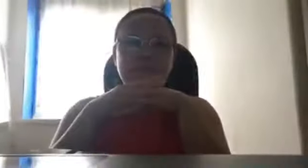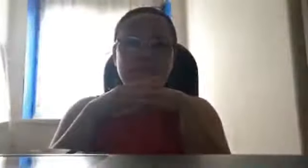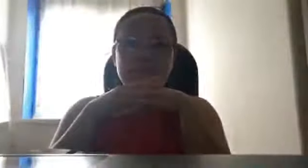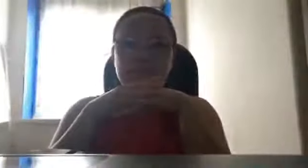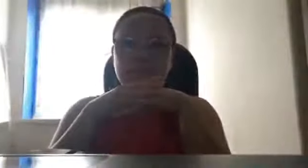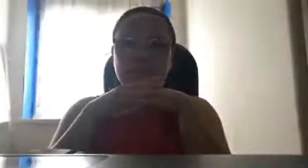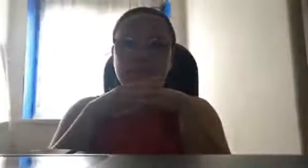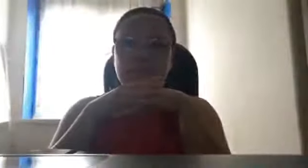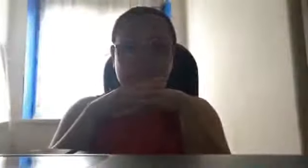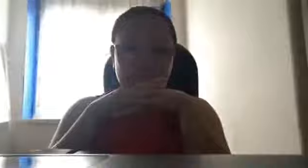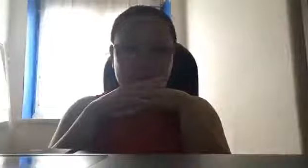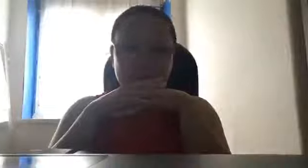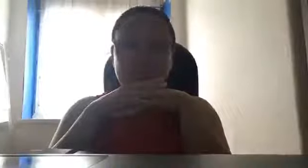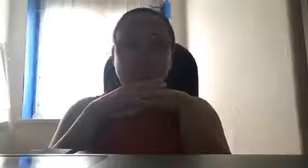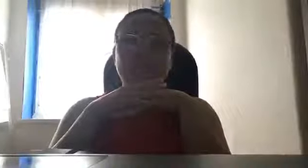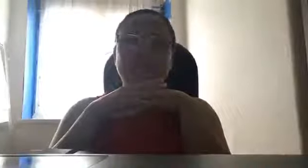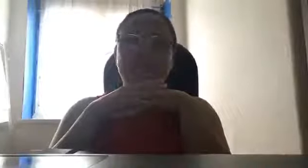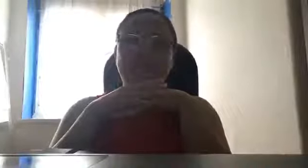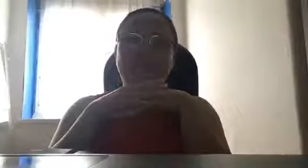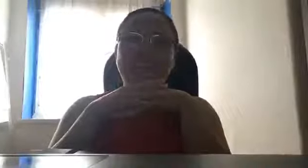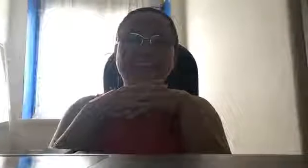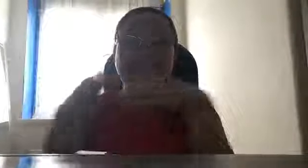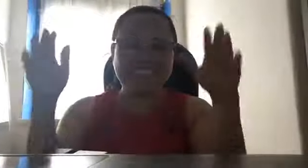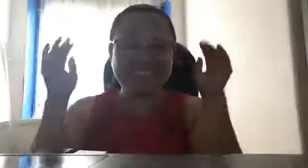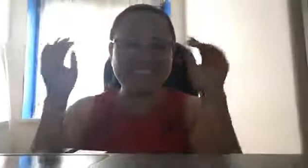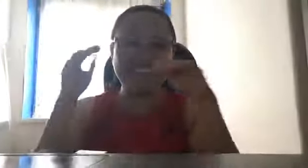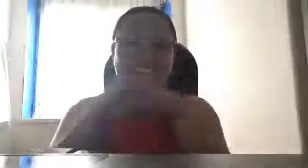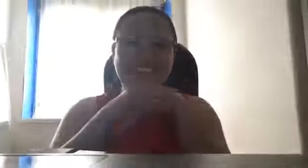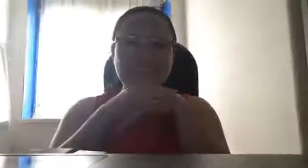Pilipinas? Chances coming.